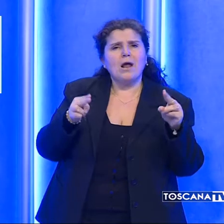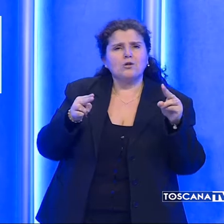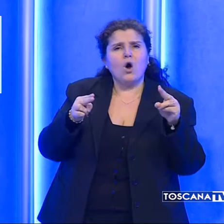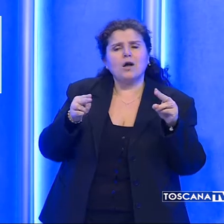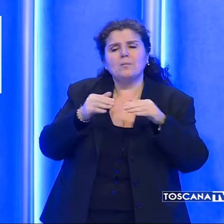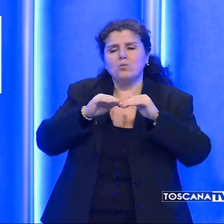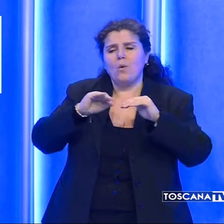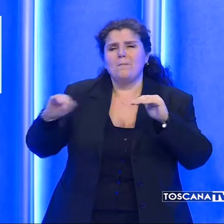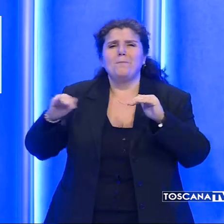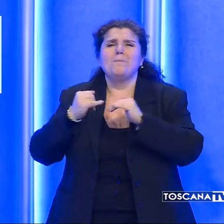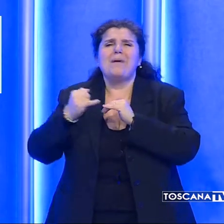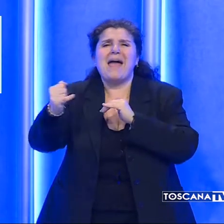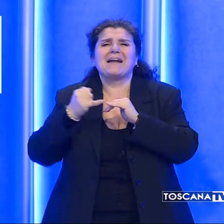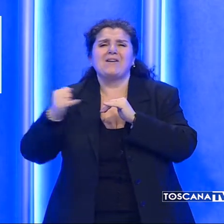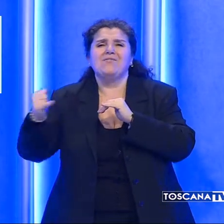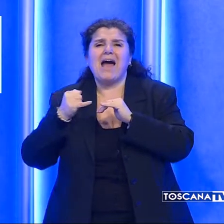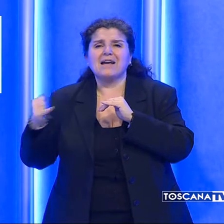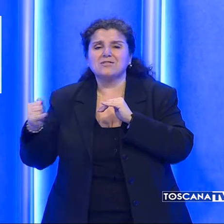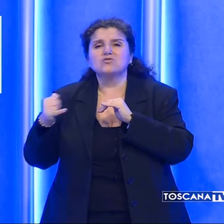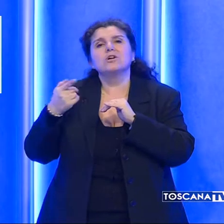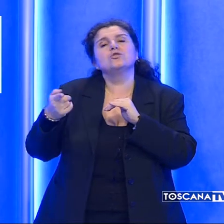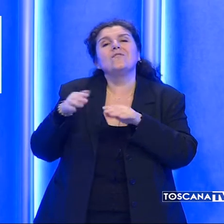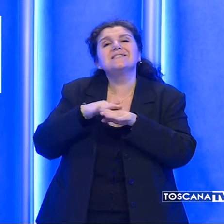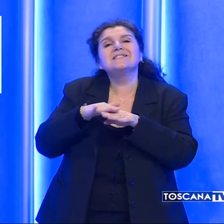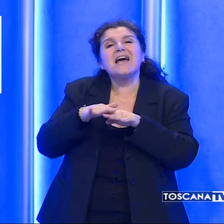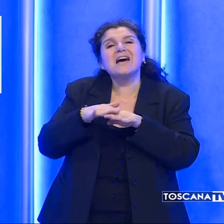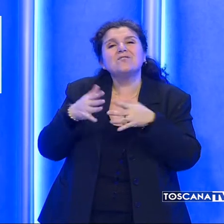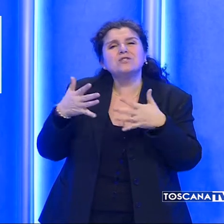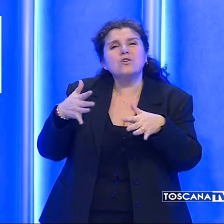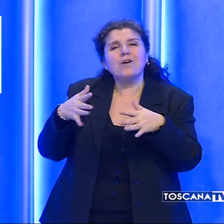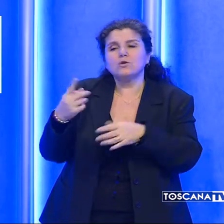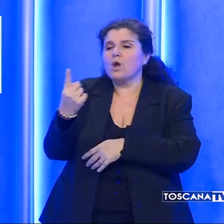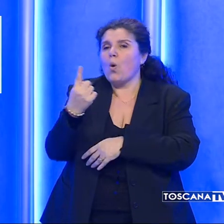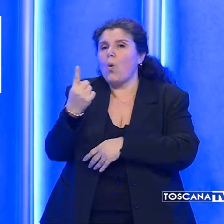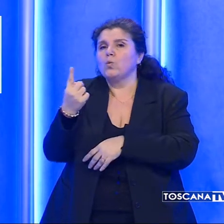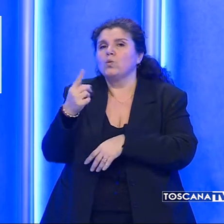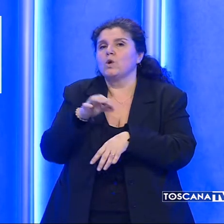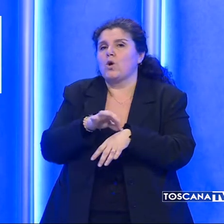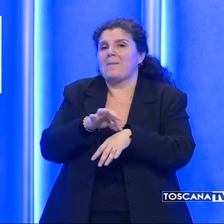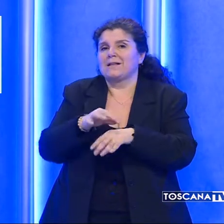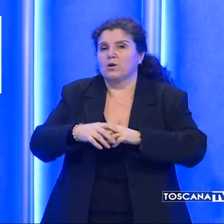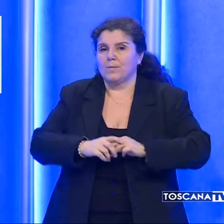periferici e dove solitamente il servizio è svolto da un solo medico.